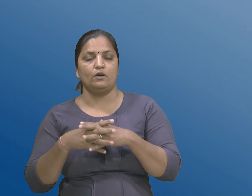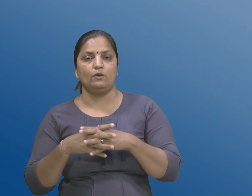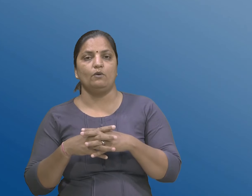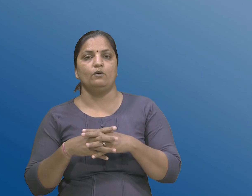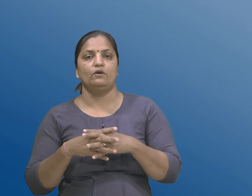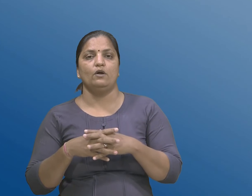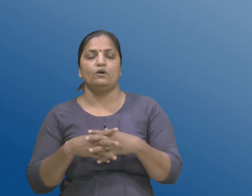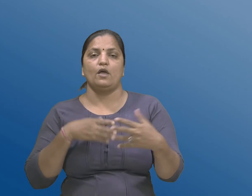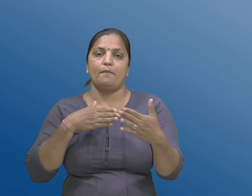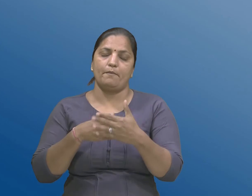विना रहेशे